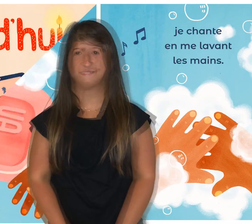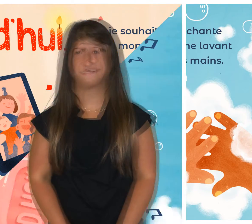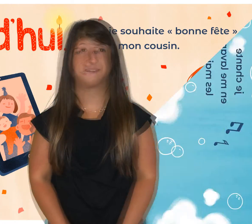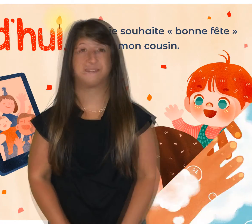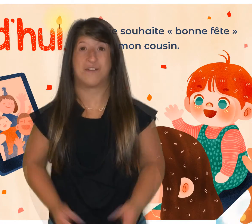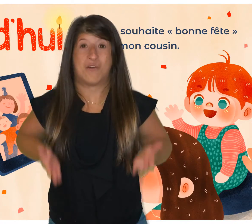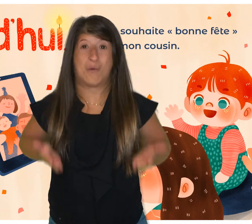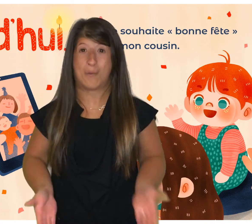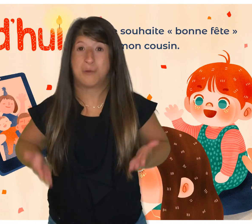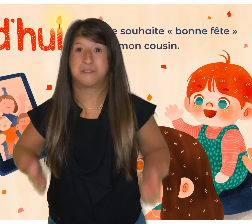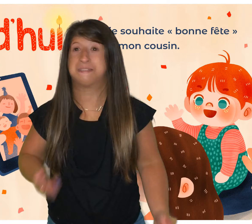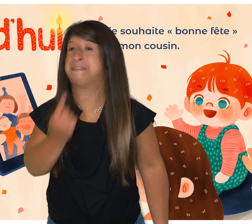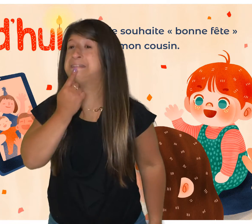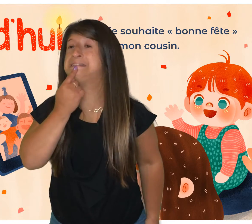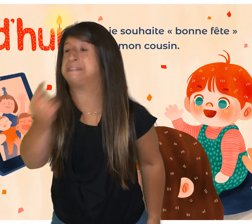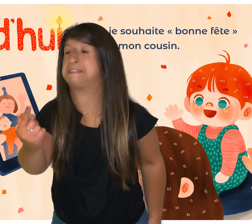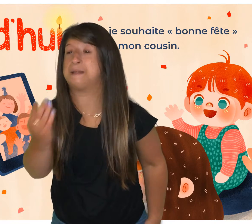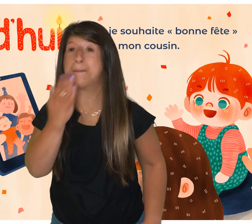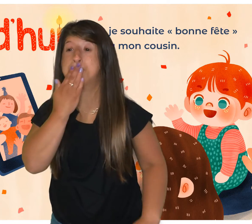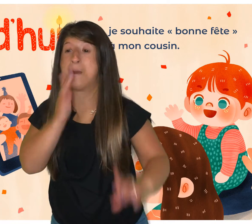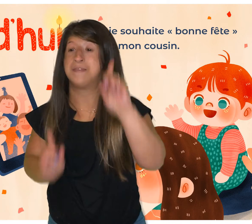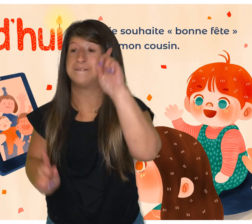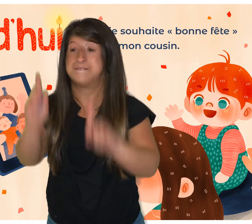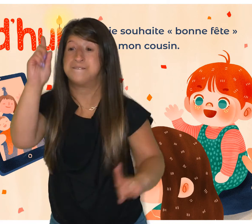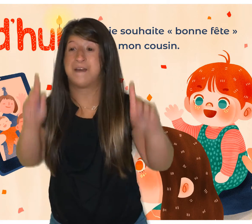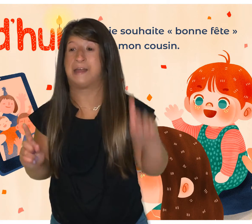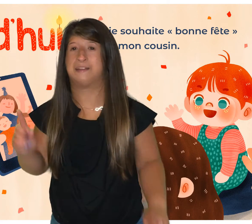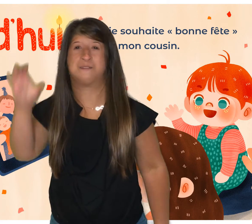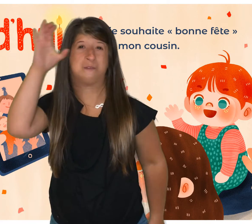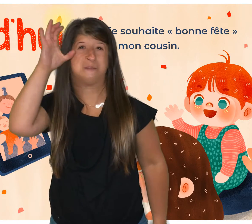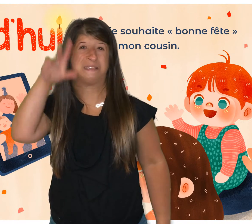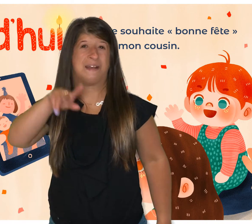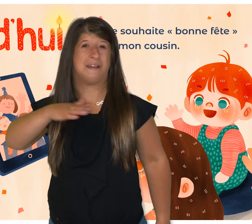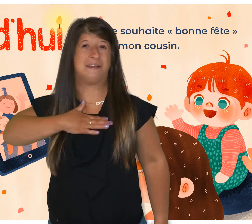Aujourd'hui, je souhaite bonne fête à mon cousin.